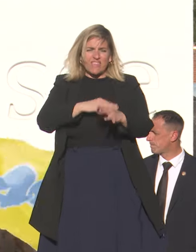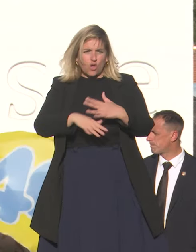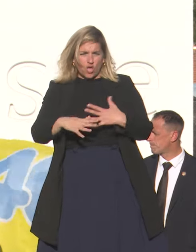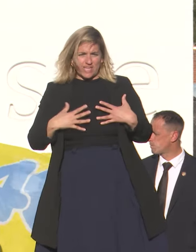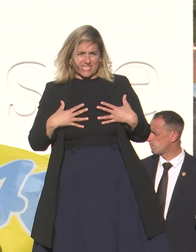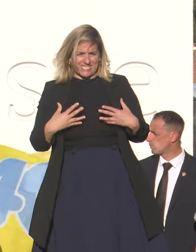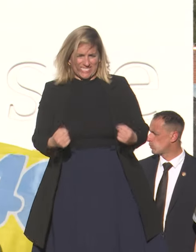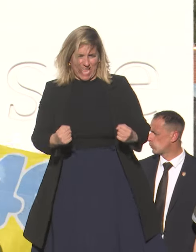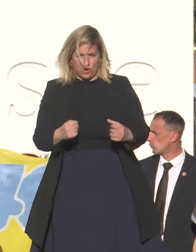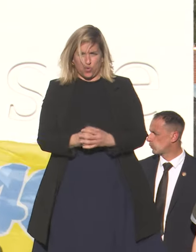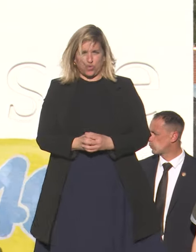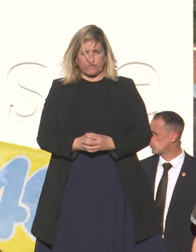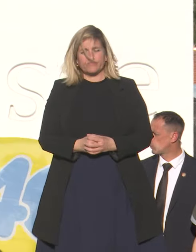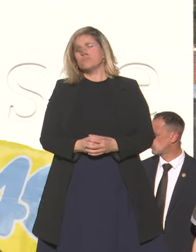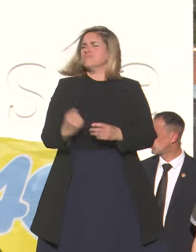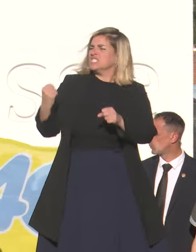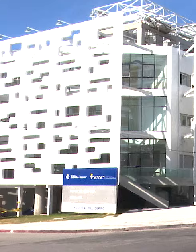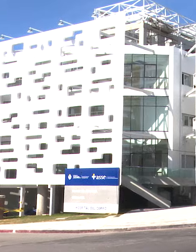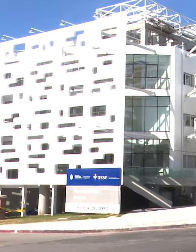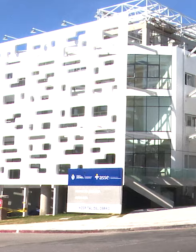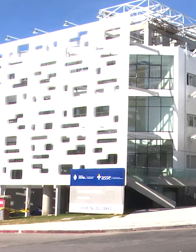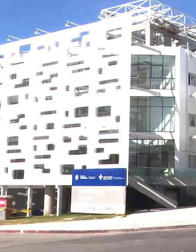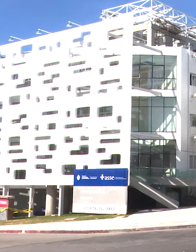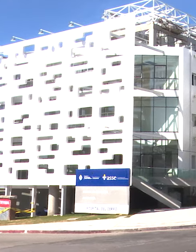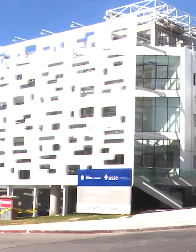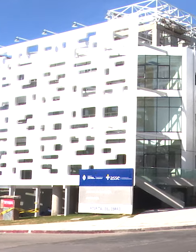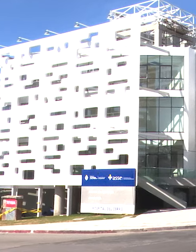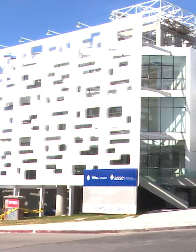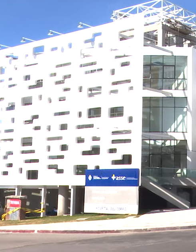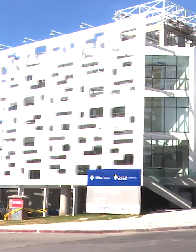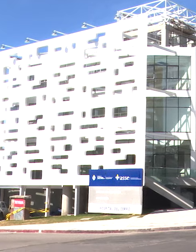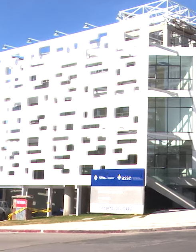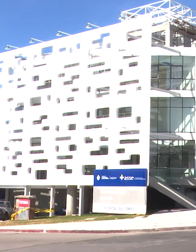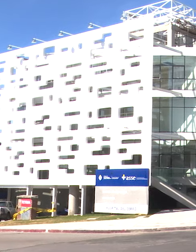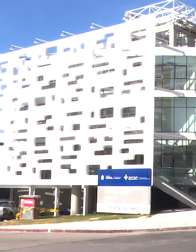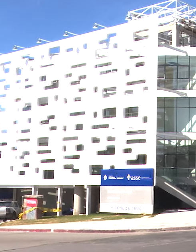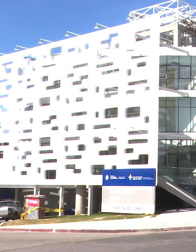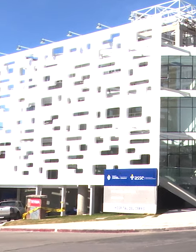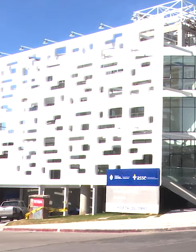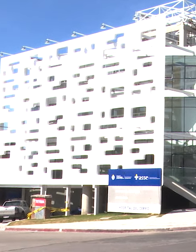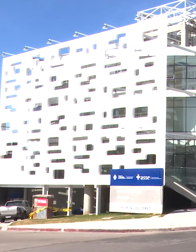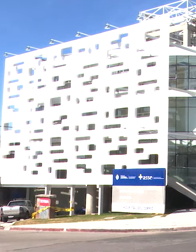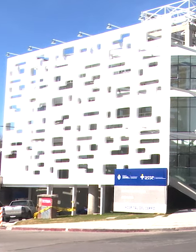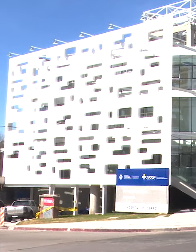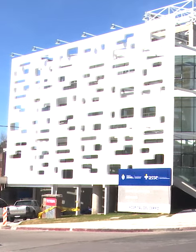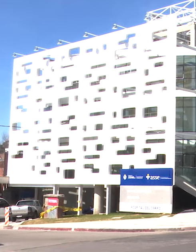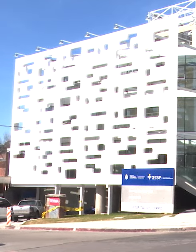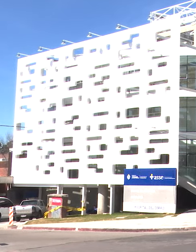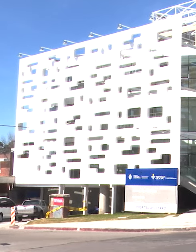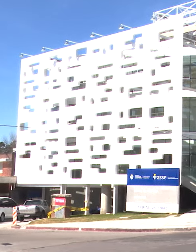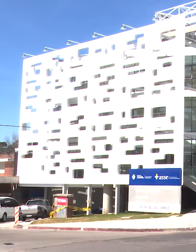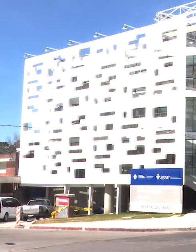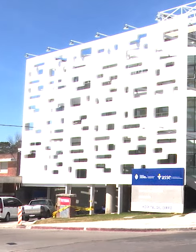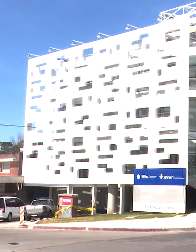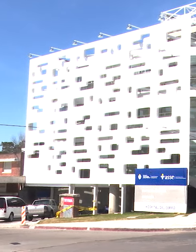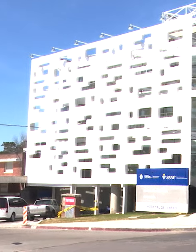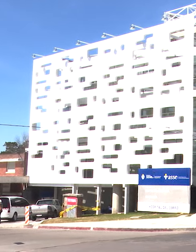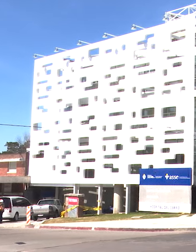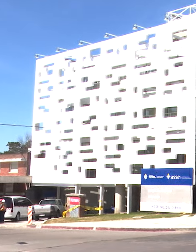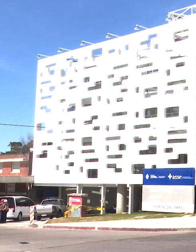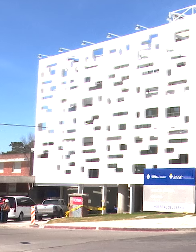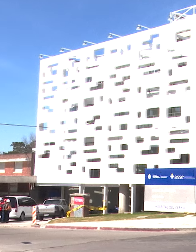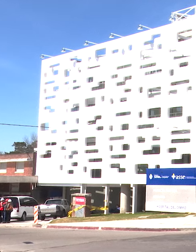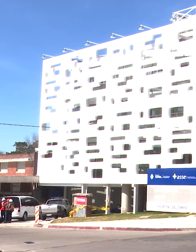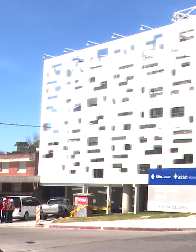la Gerencia General de ACE, la Gerencia Asistencial de ACE, el Departamento de Calidad y de